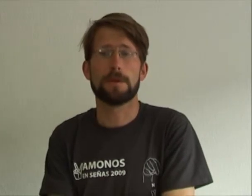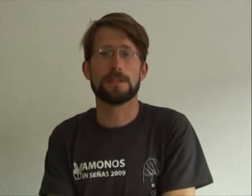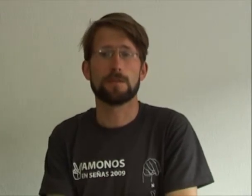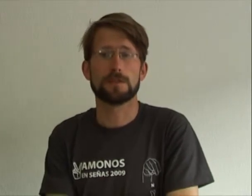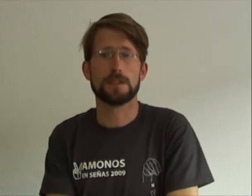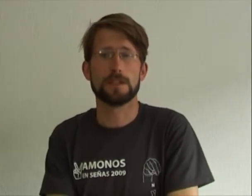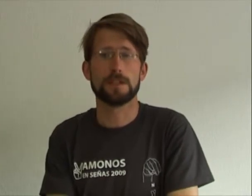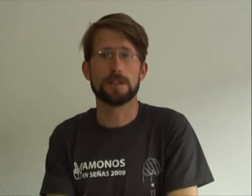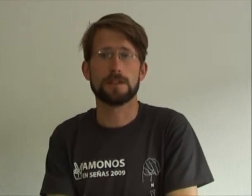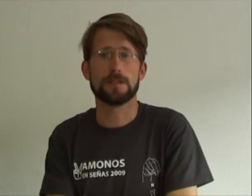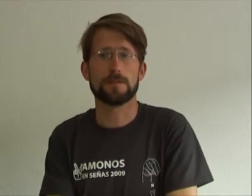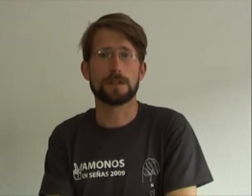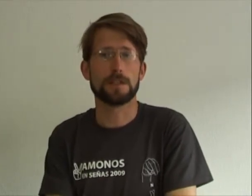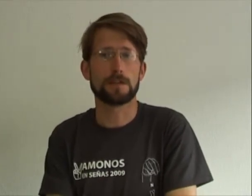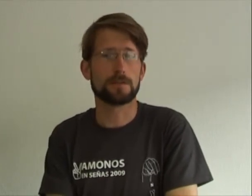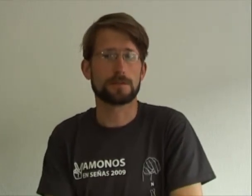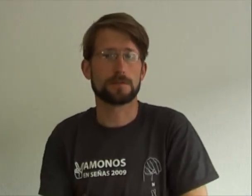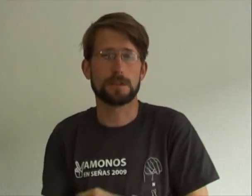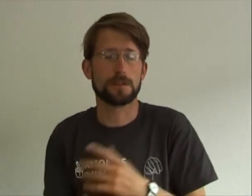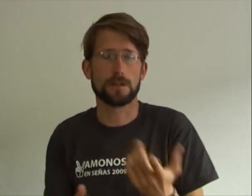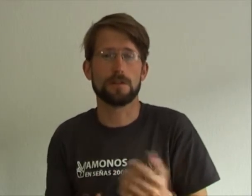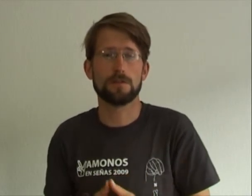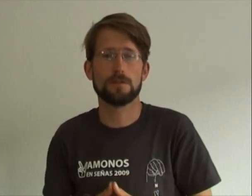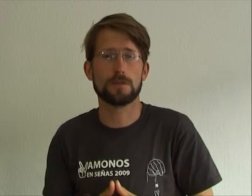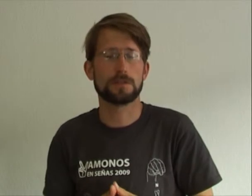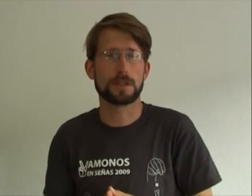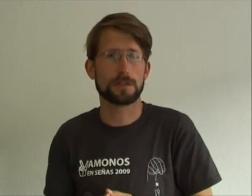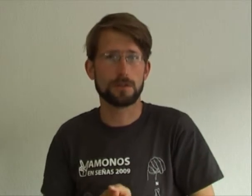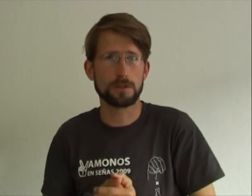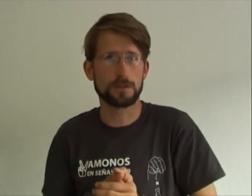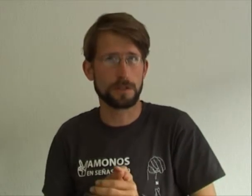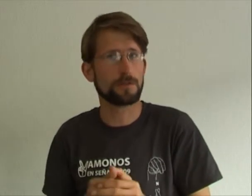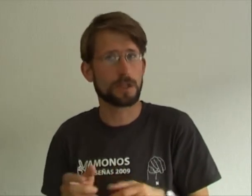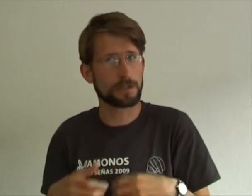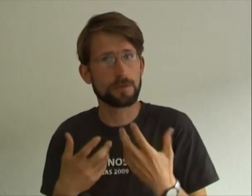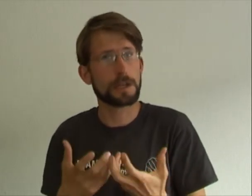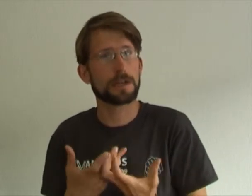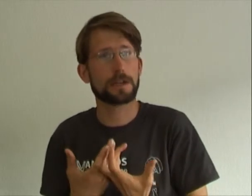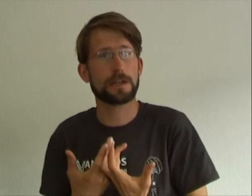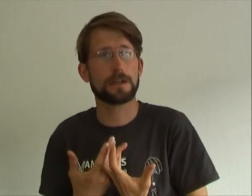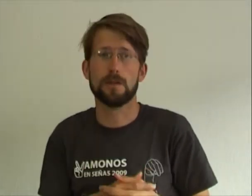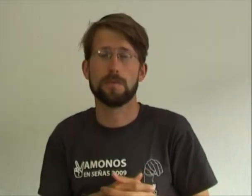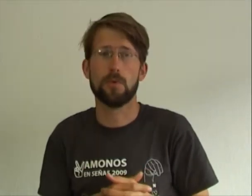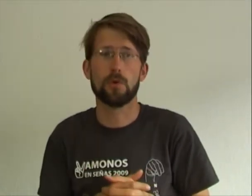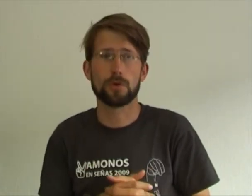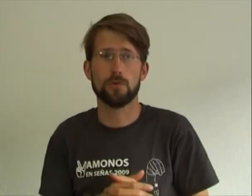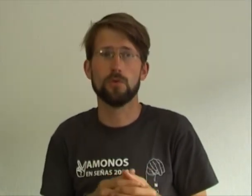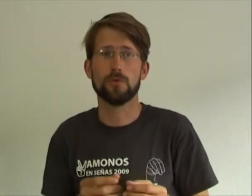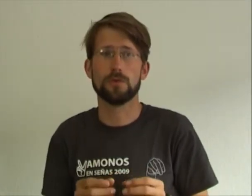Probablemente iniciemos dando entre 5 y 15 clases en un tiempo de una hora cada clase. Por un